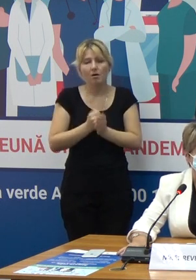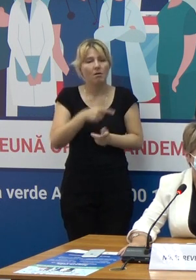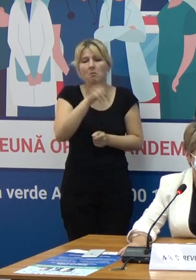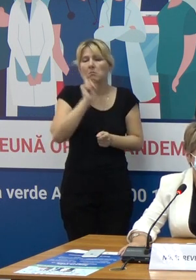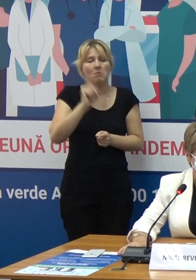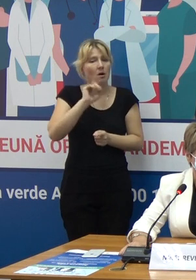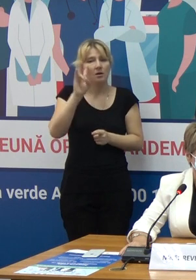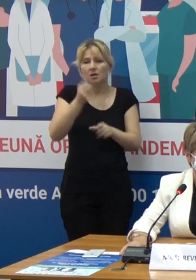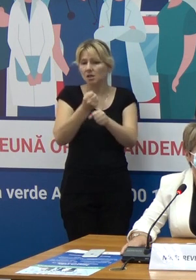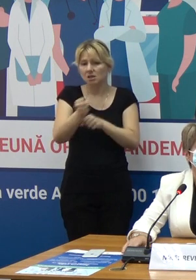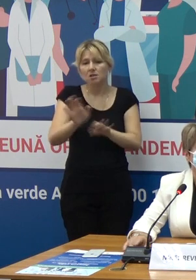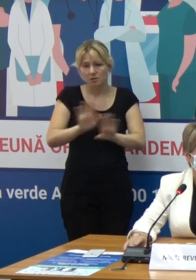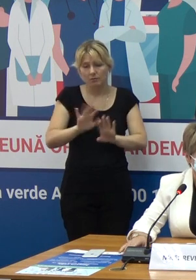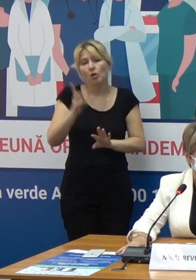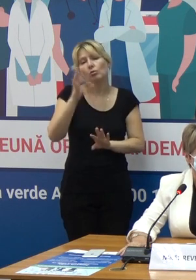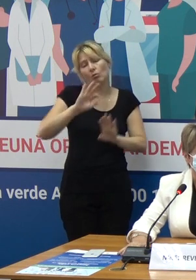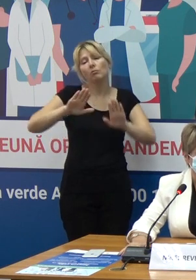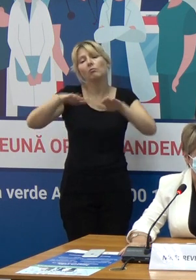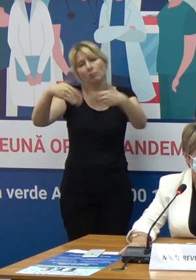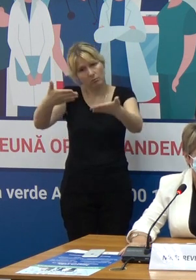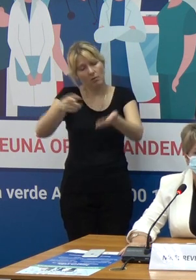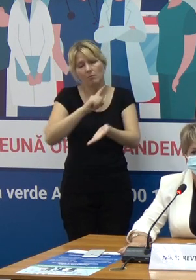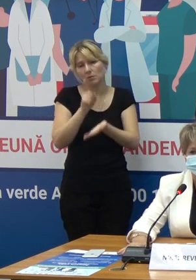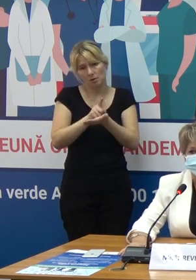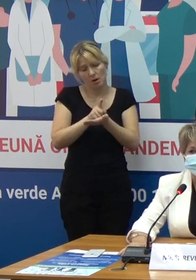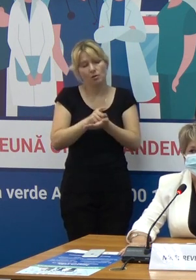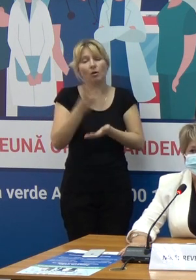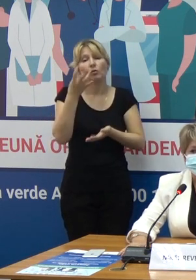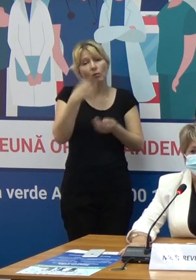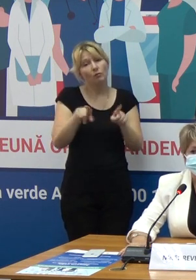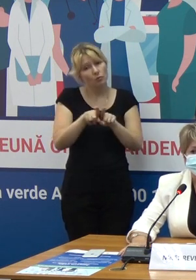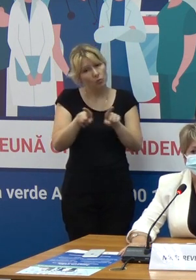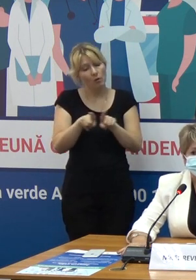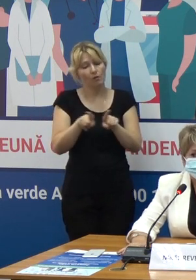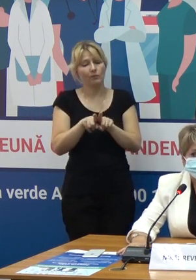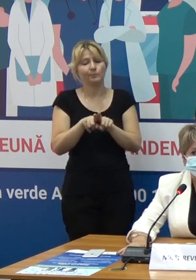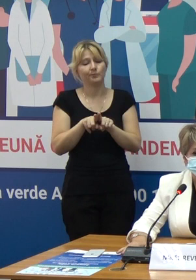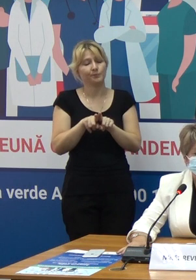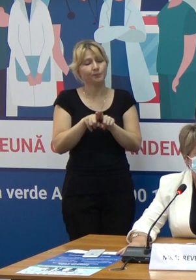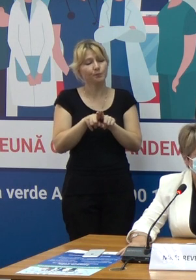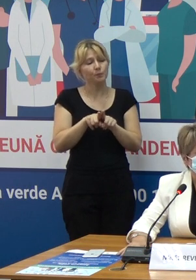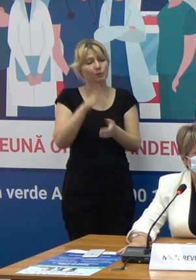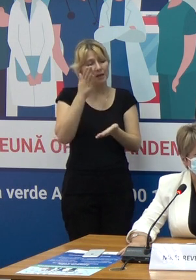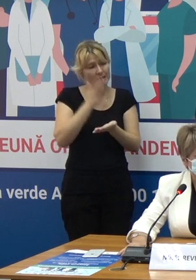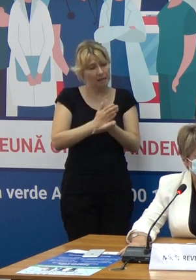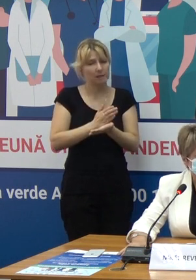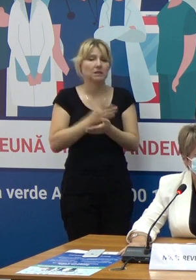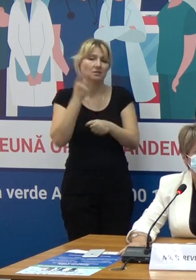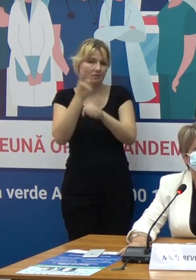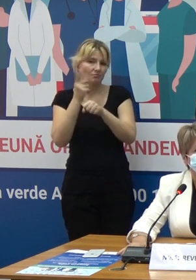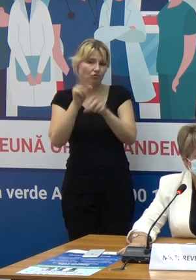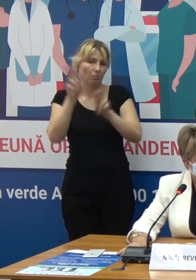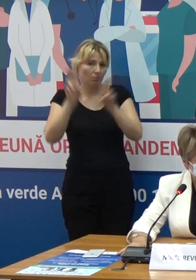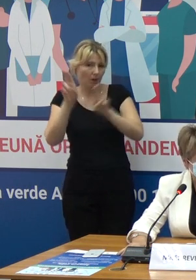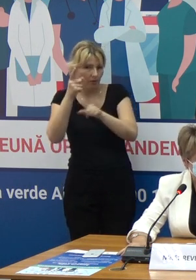nu este obligatorie, dar se recomandă, este recomandabilă. Totodată sunt careva restricții,